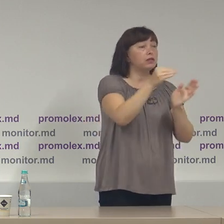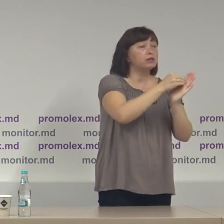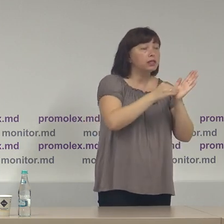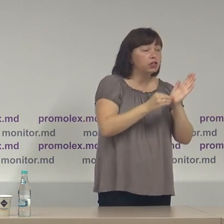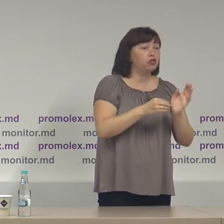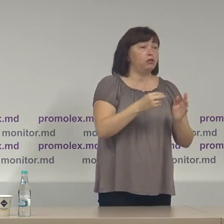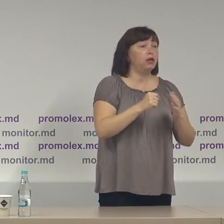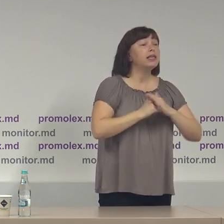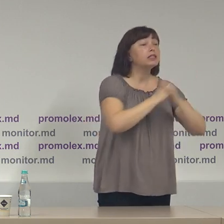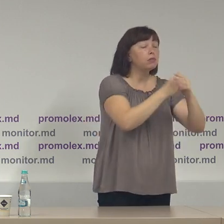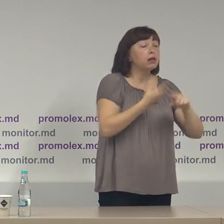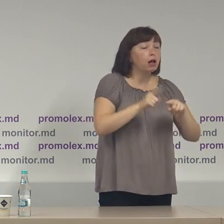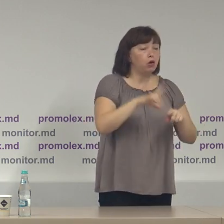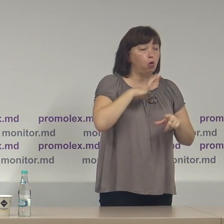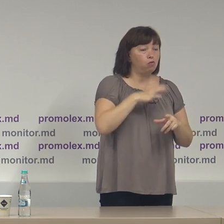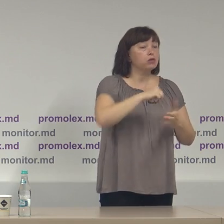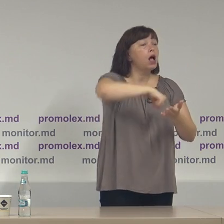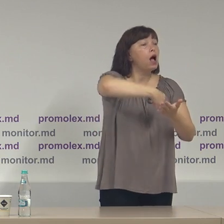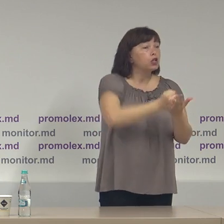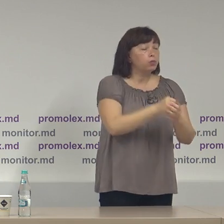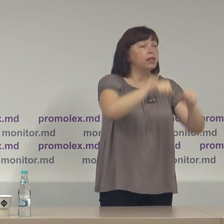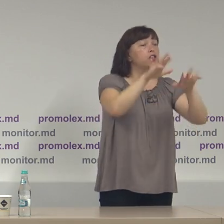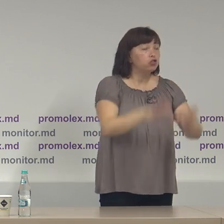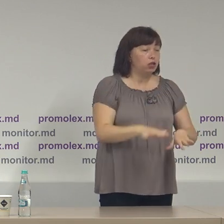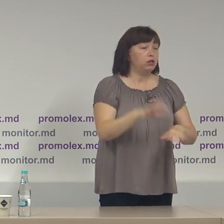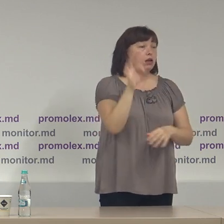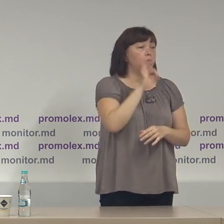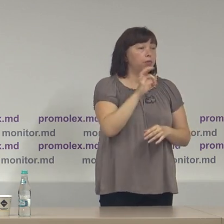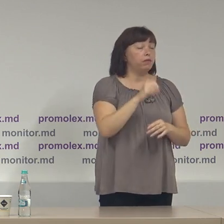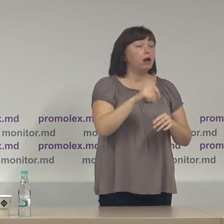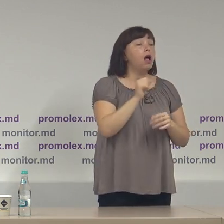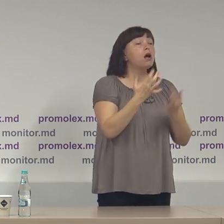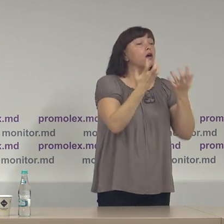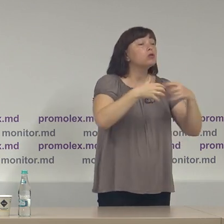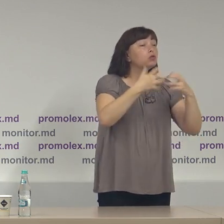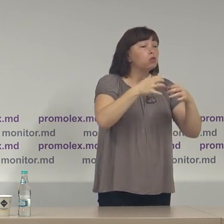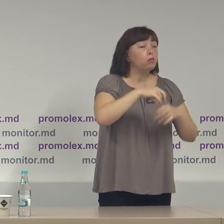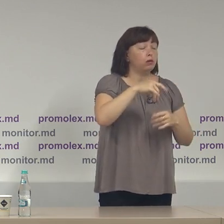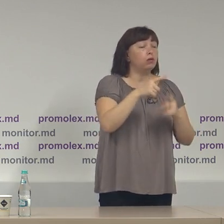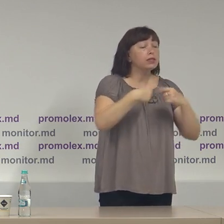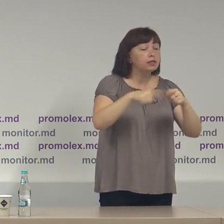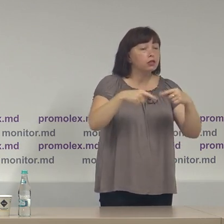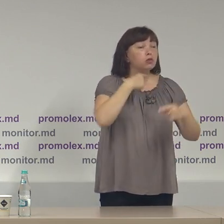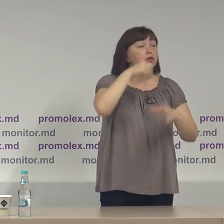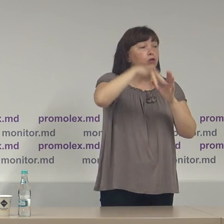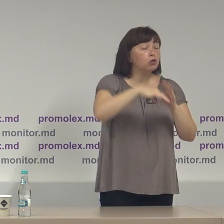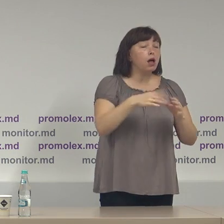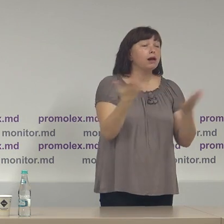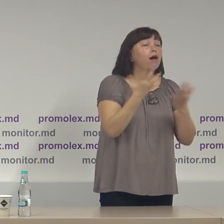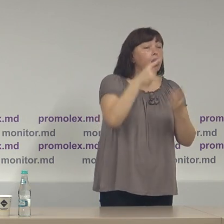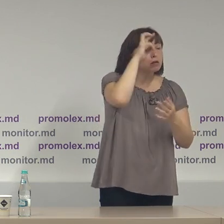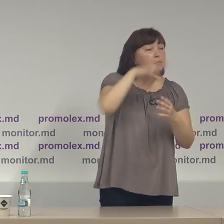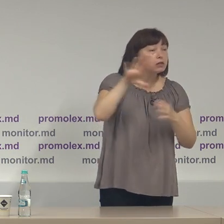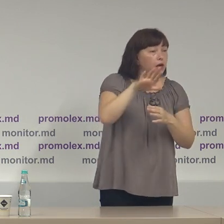baza la care a fost adoptată decizia cu privire la numărul de secții de votare deschis într-o anumită țară și